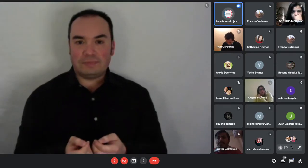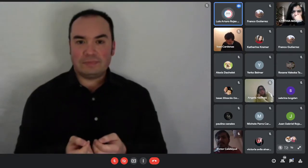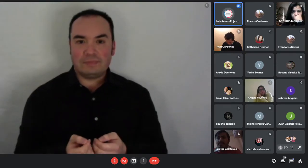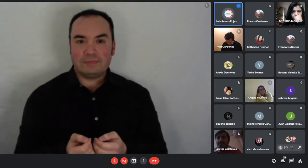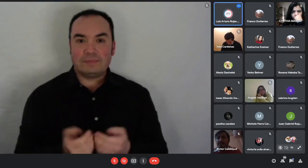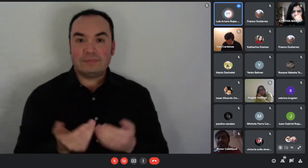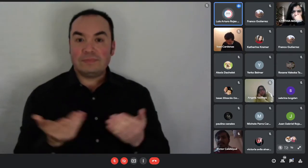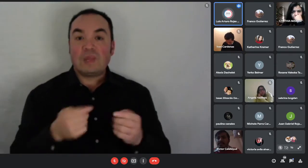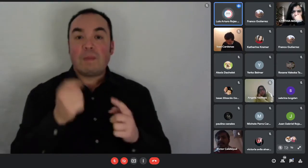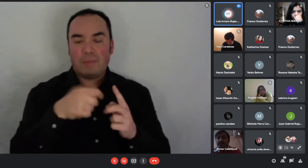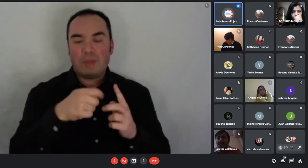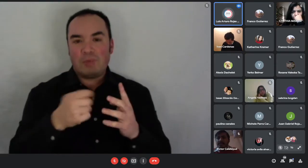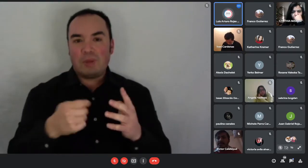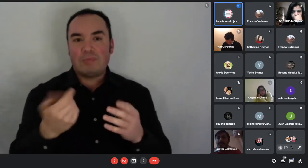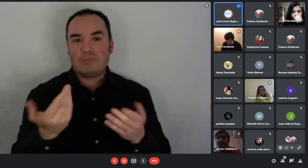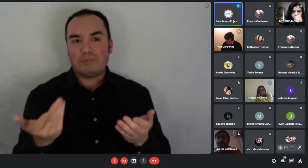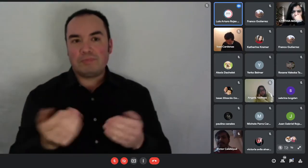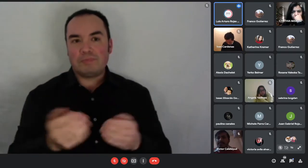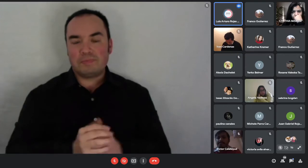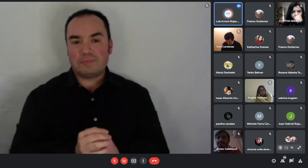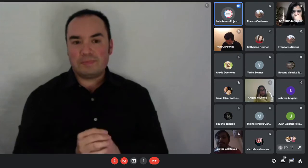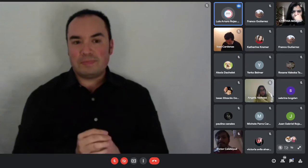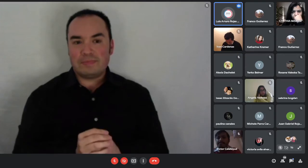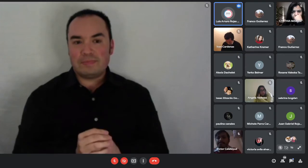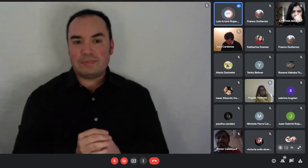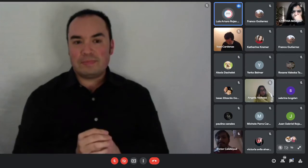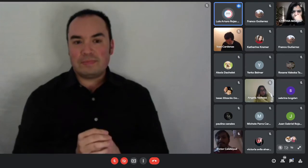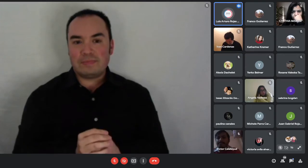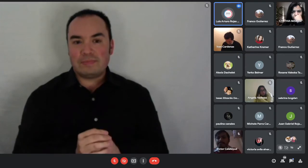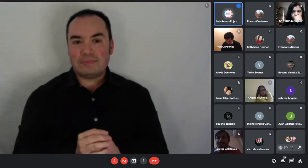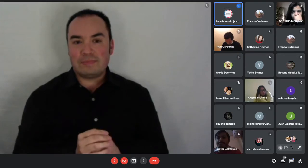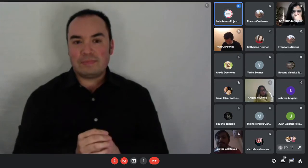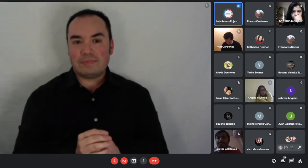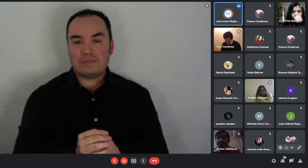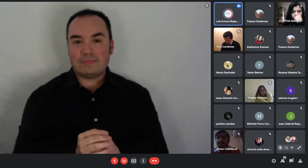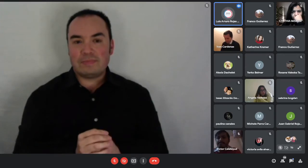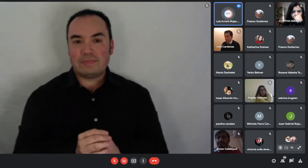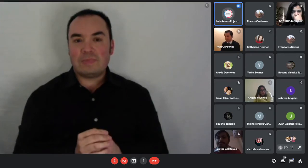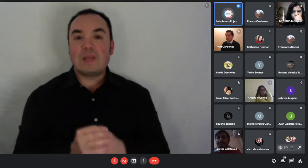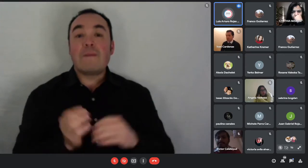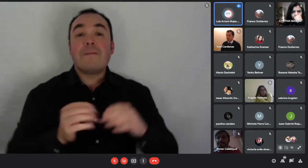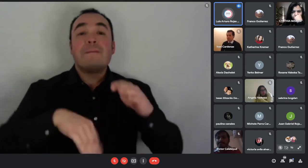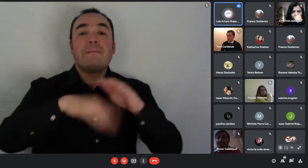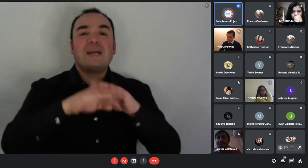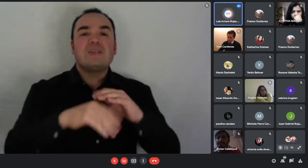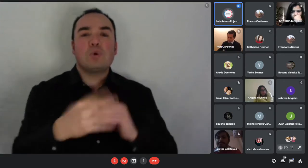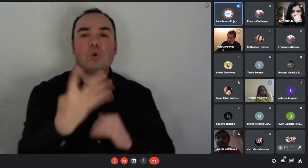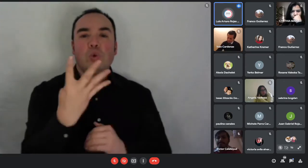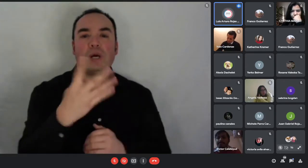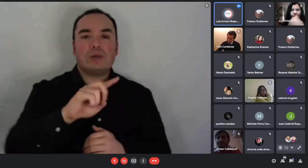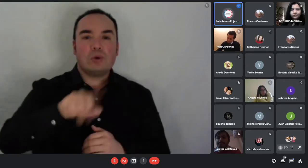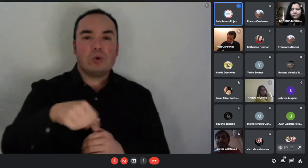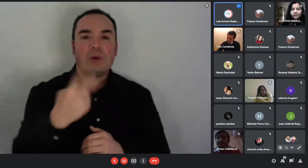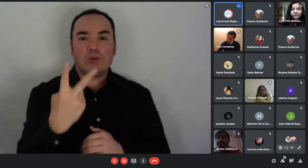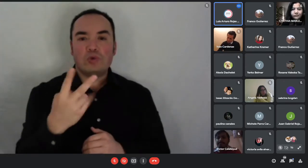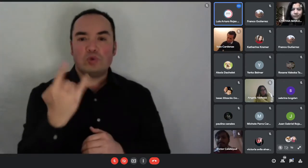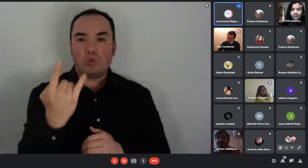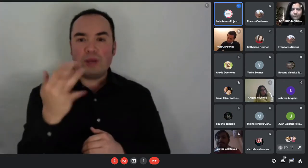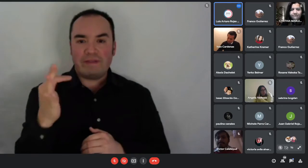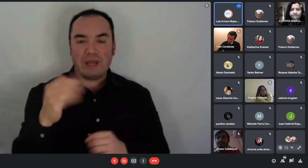en montos con un tope máximo de 4,2 unidades de fomento. ¿Qué pasa si en algún momento alguien